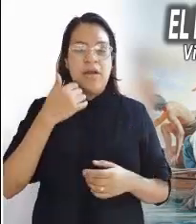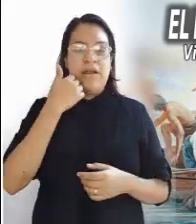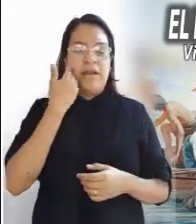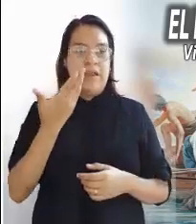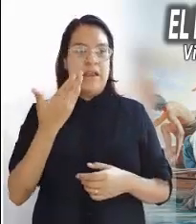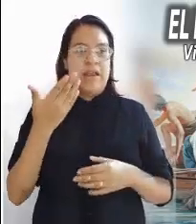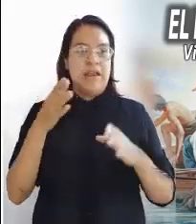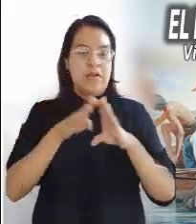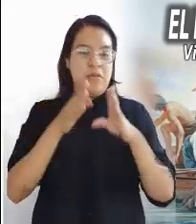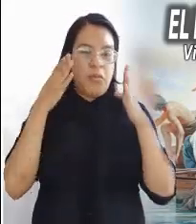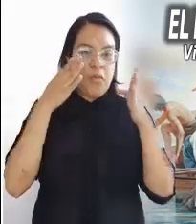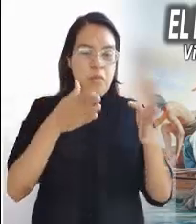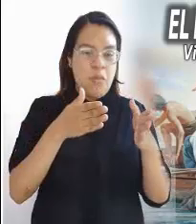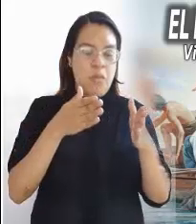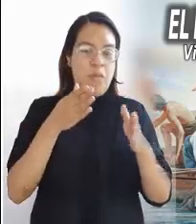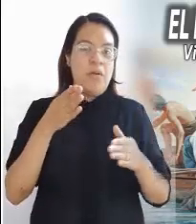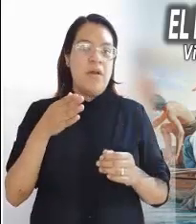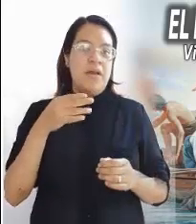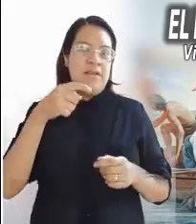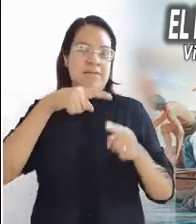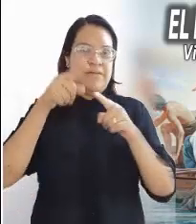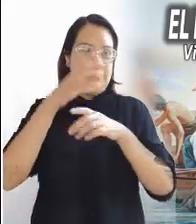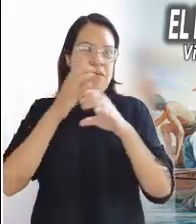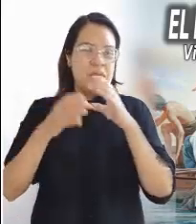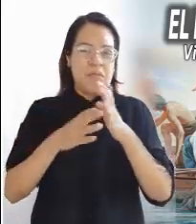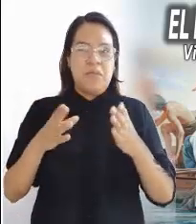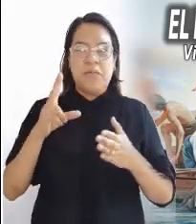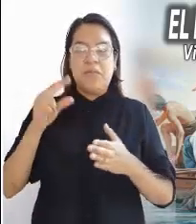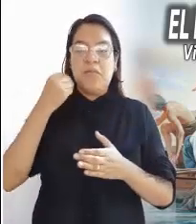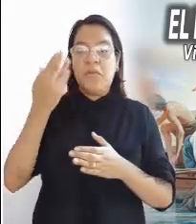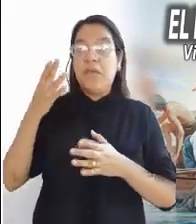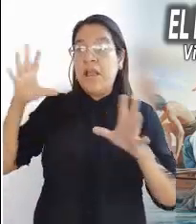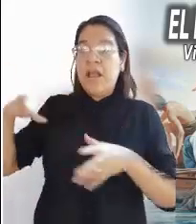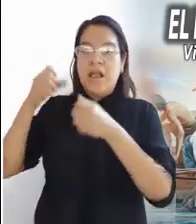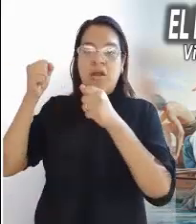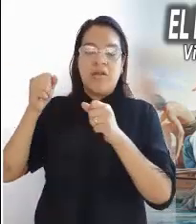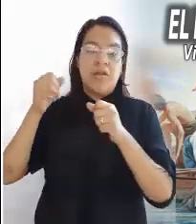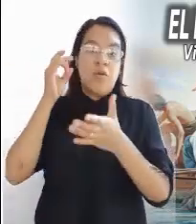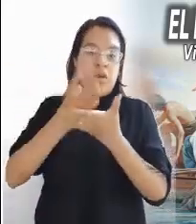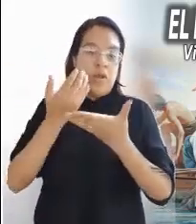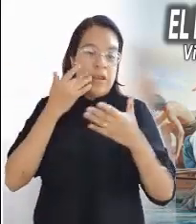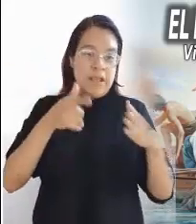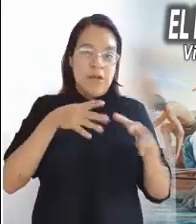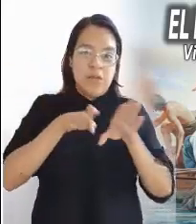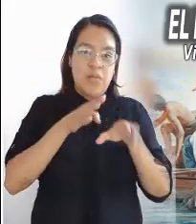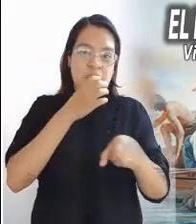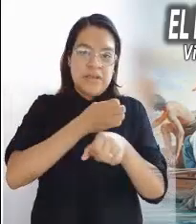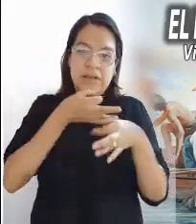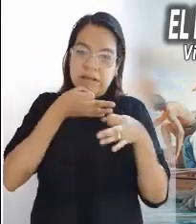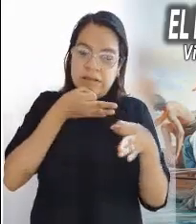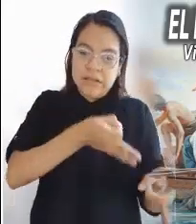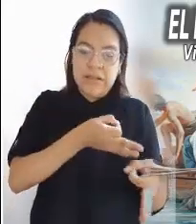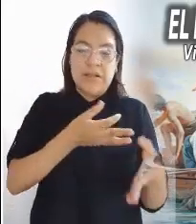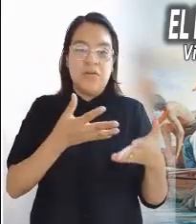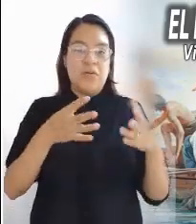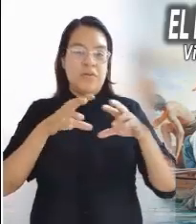exterioridades y que lejos de ofrecer verdadera salvación, esclavizan, enajenan, destruyen